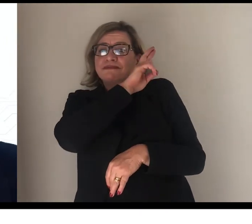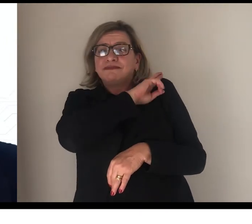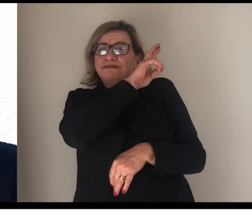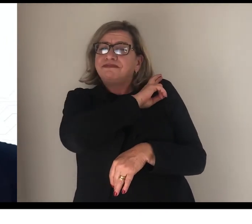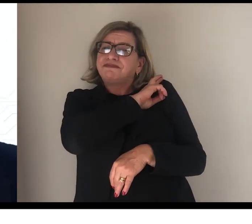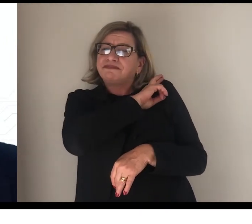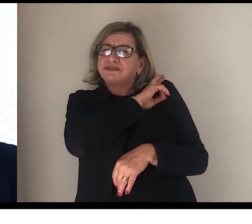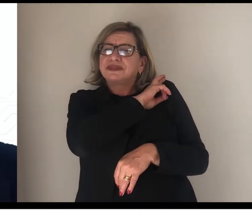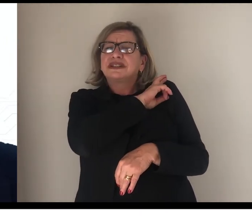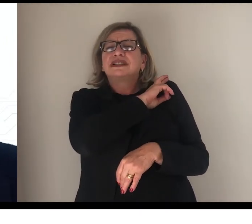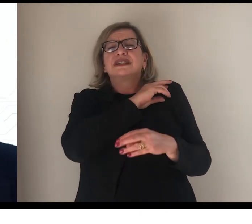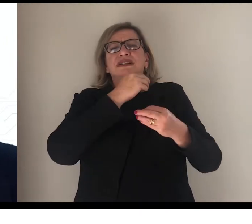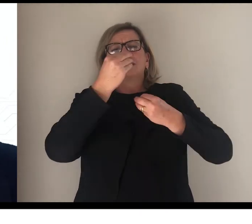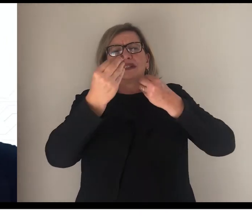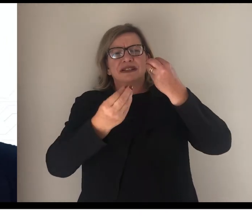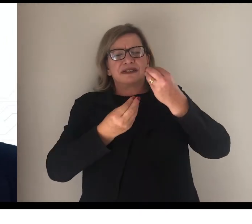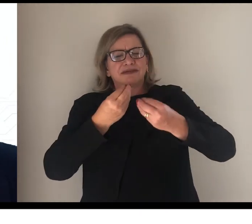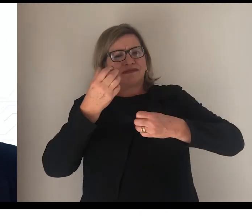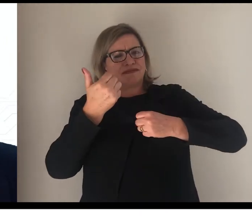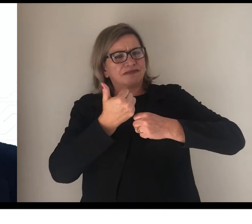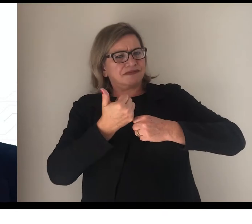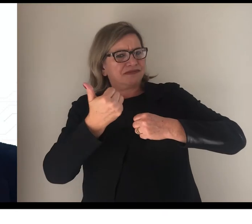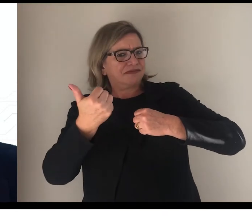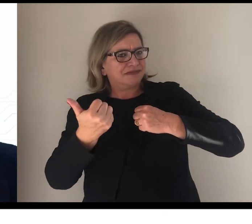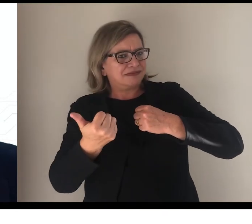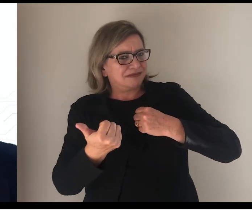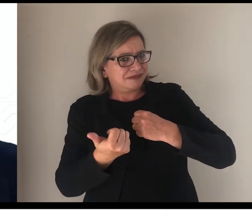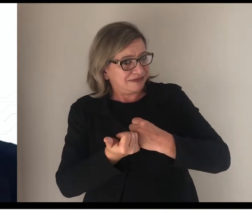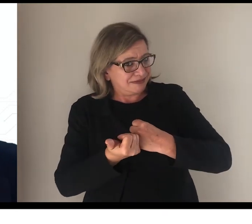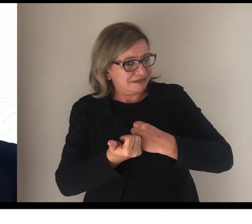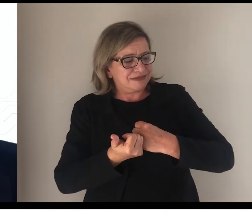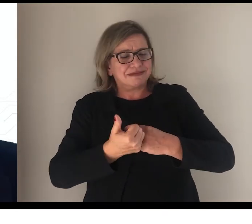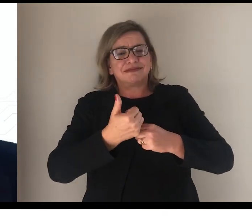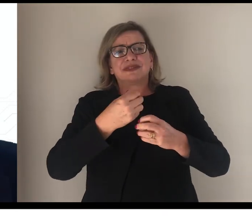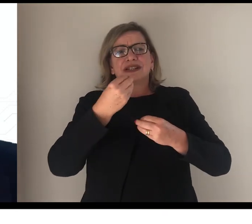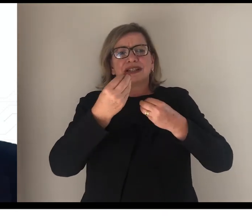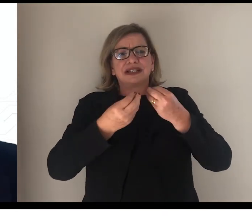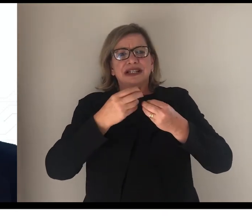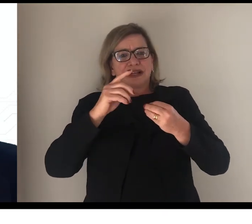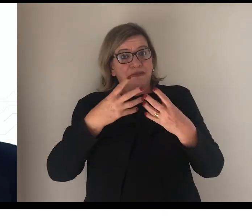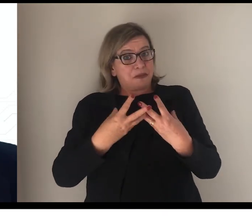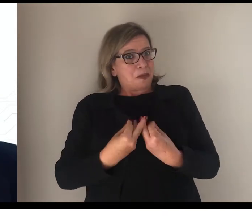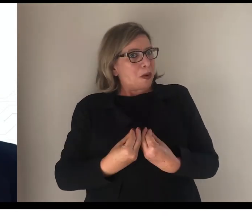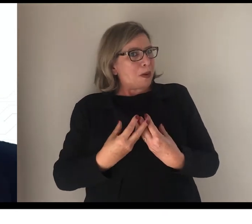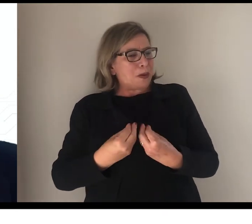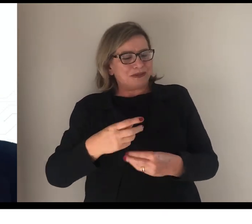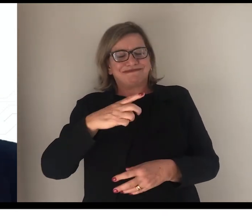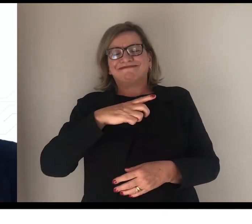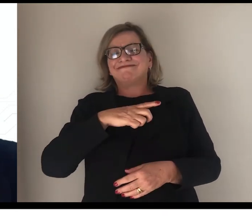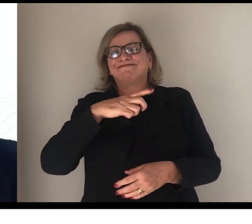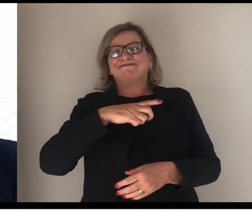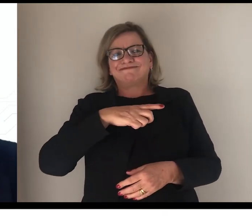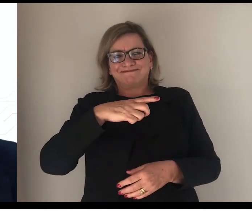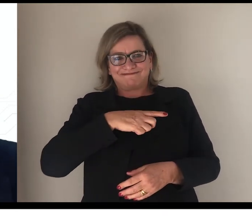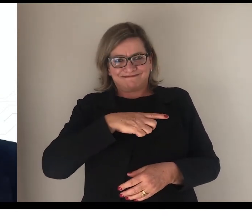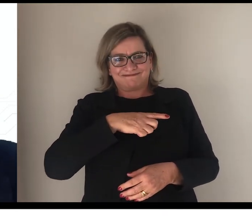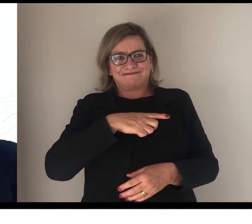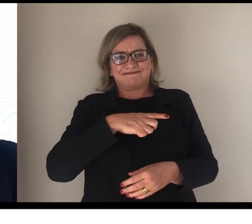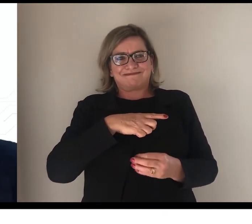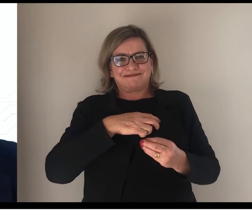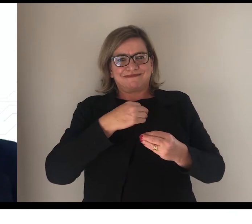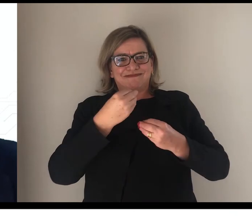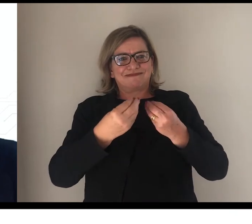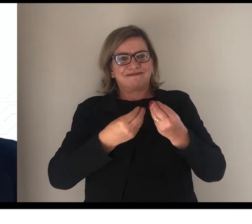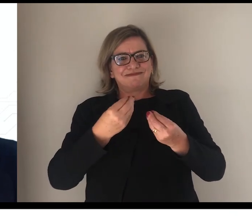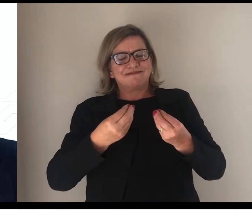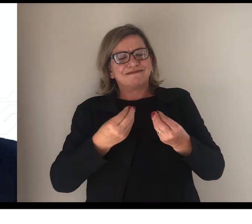ou a responsabilidade que vocês têm é muito grande. E